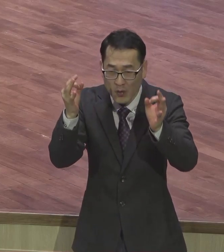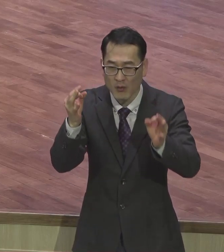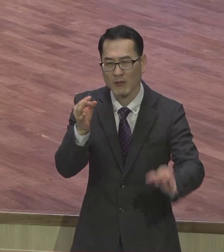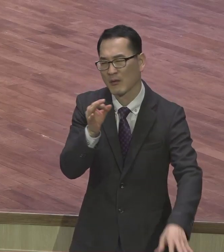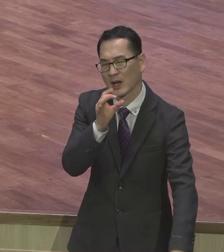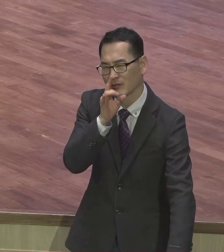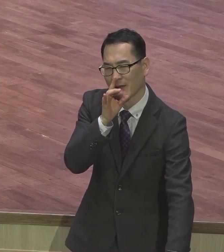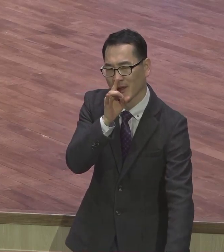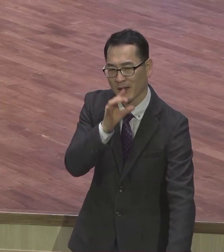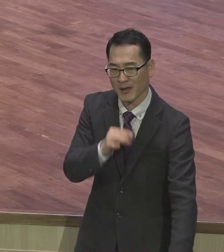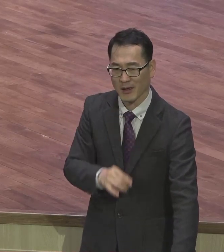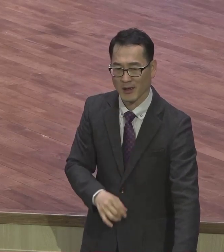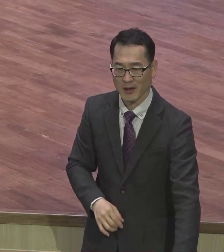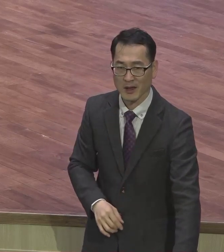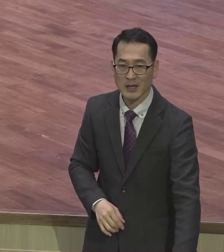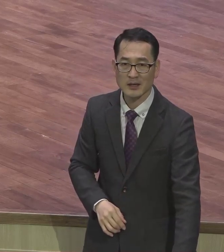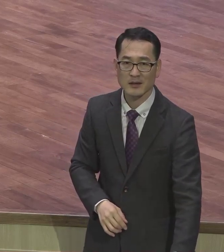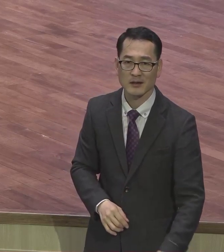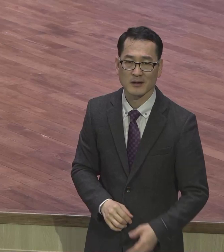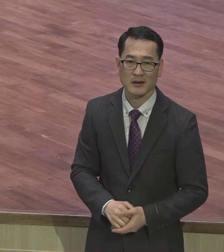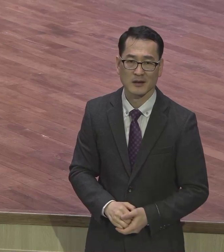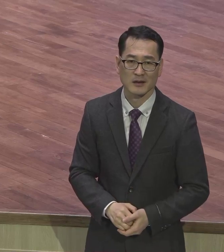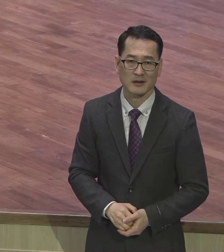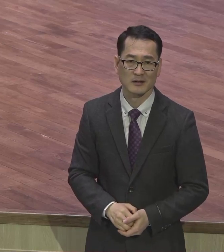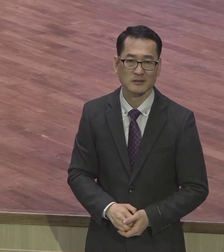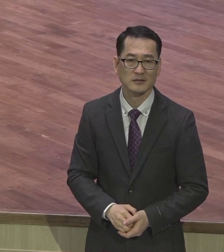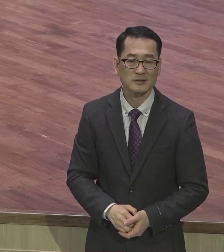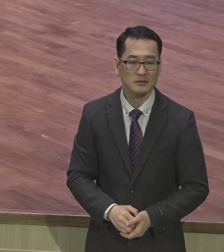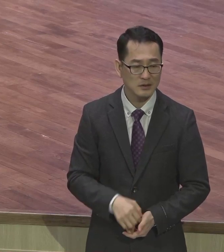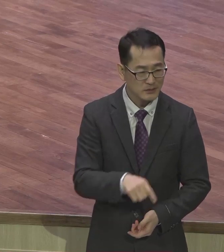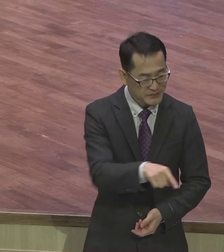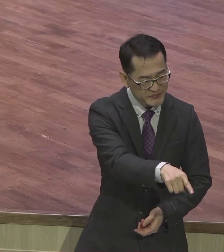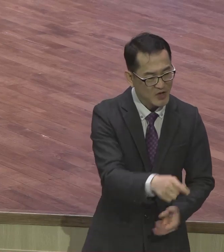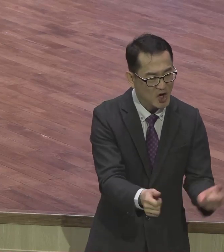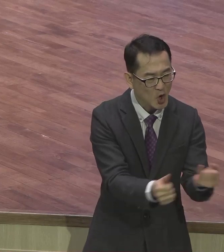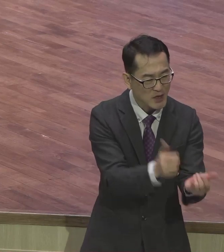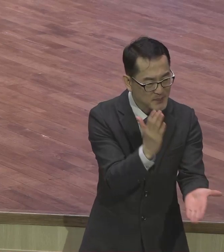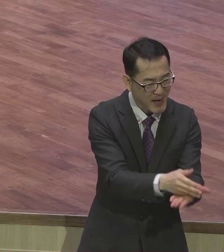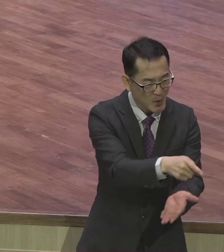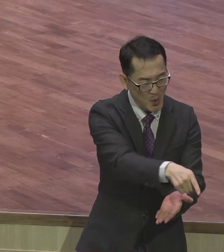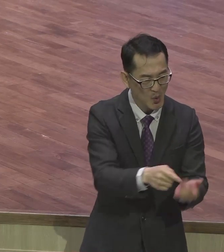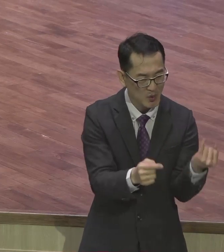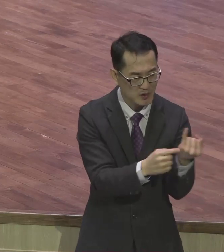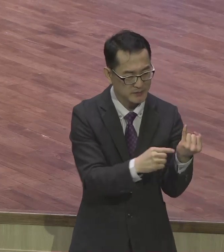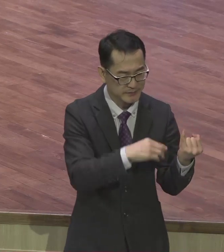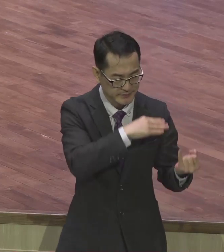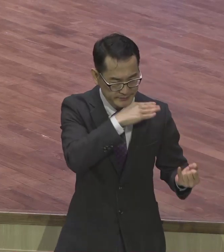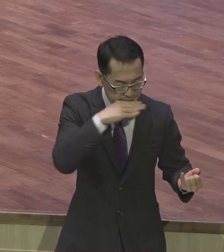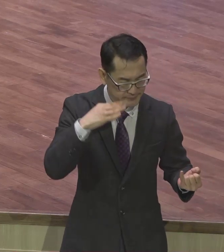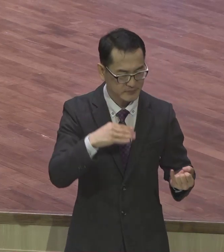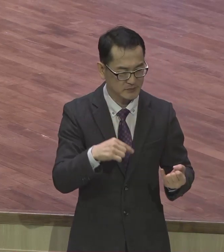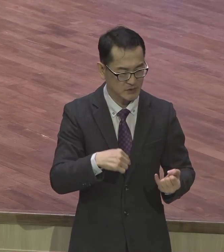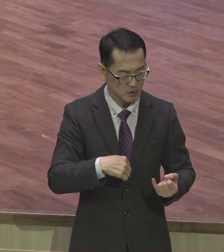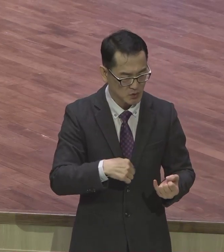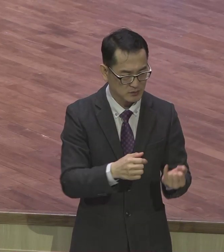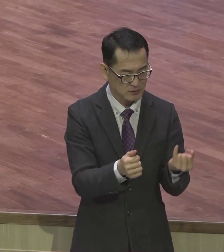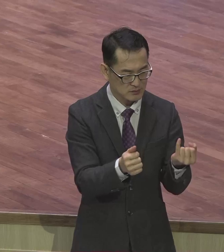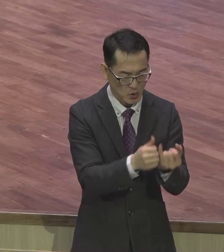이렇게 머리 깎고 닦아 또 닦아 너 또 십장가 가지 말고 또 수도해 하나님은 그런 분 아니에요 하나님은 참